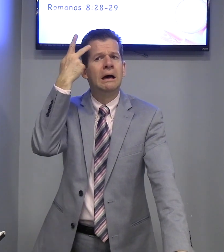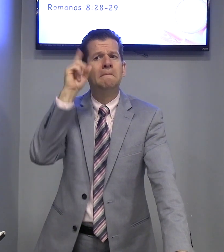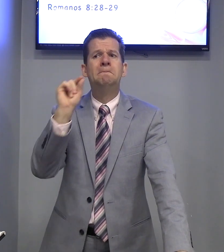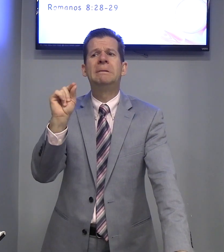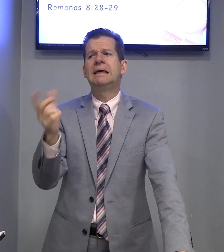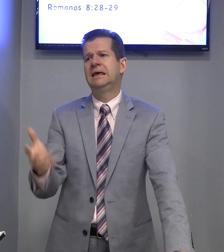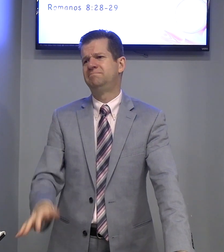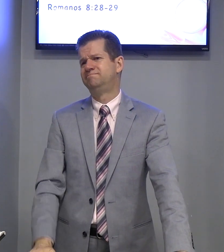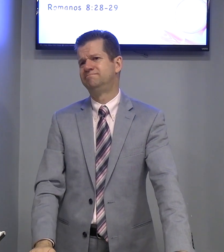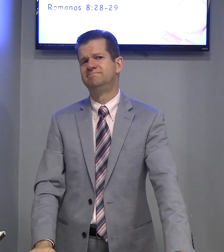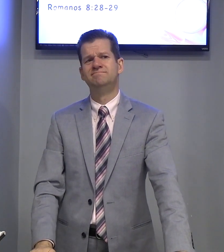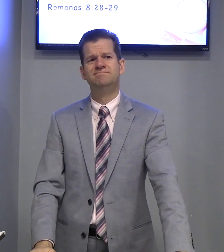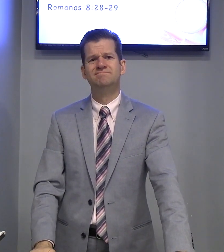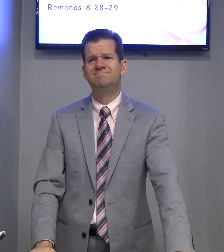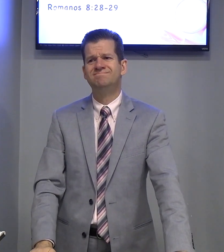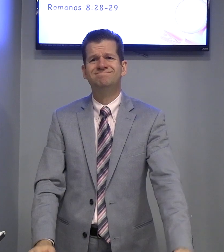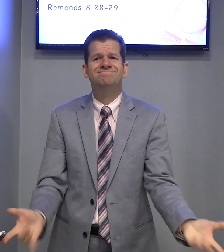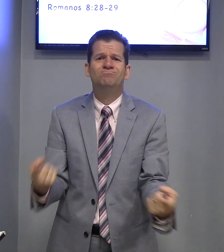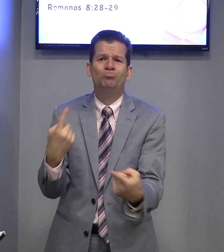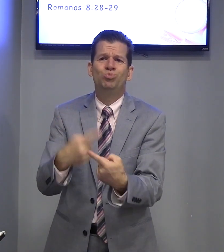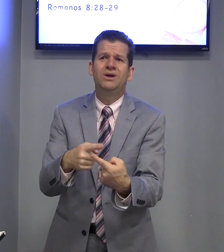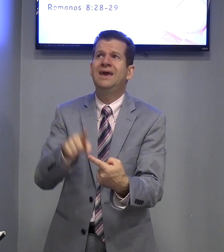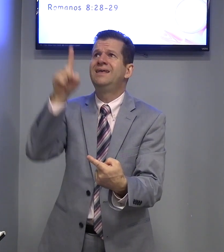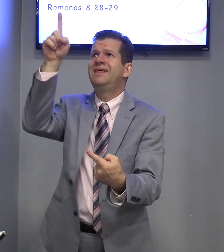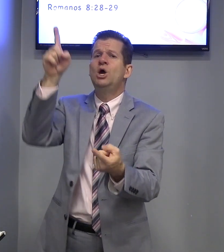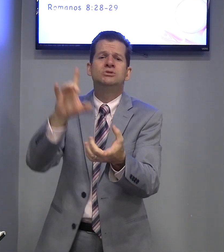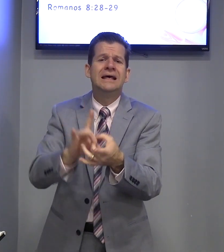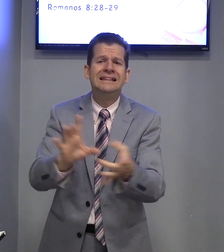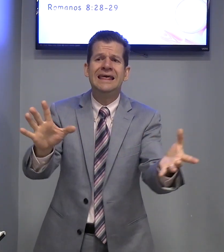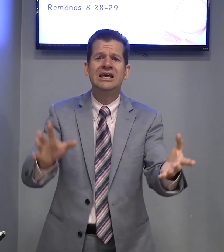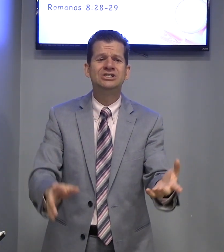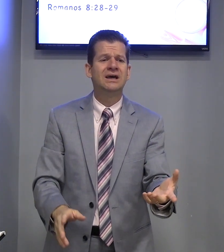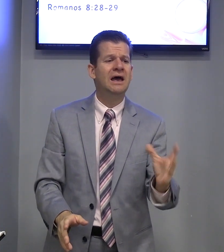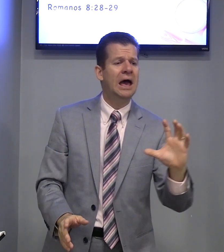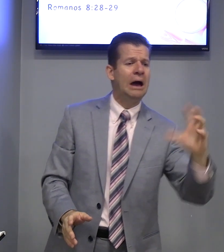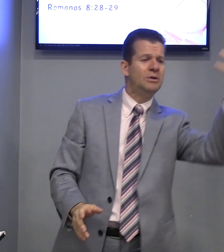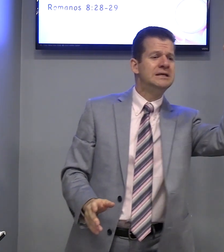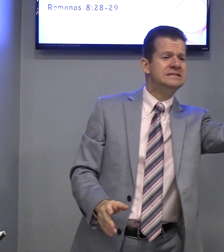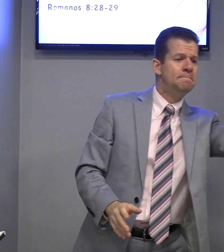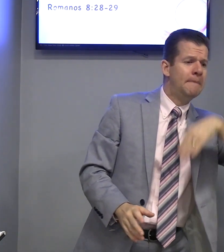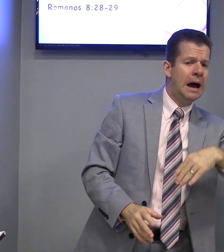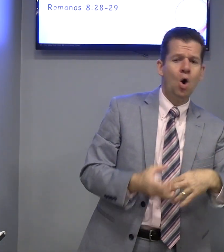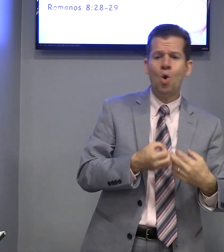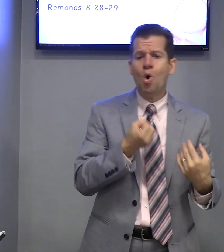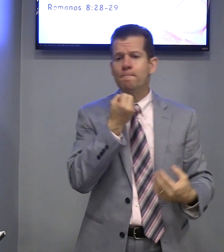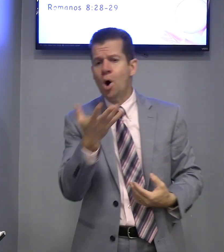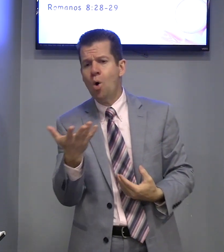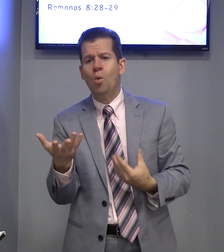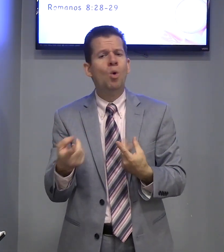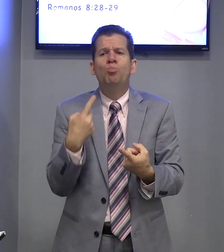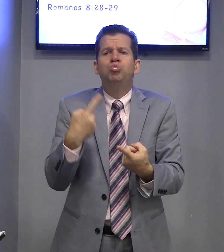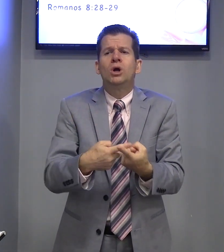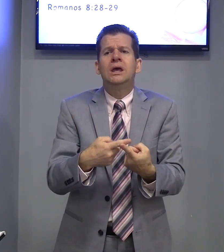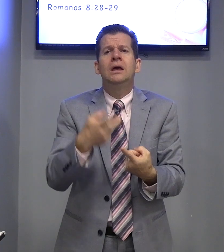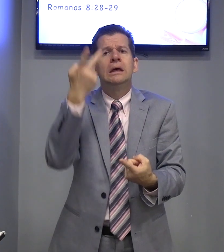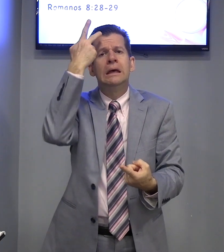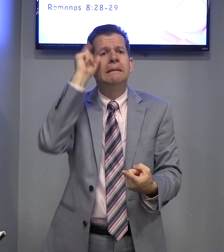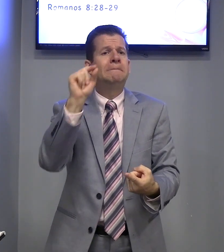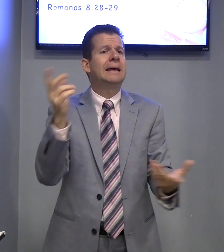Para quê? Por que Deus deixa acontecer mal, bom? Por quê? Para